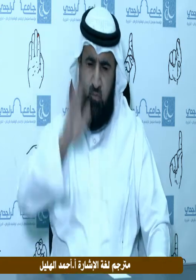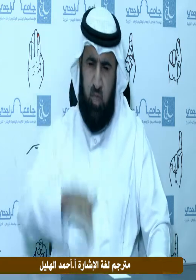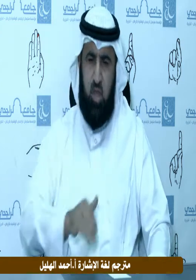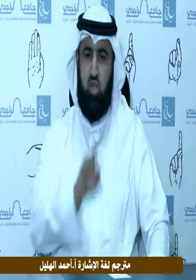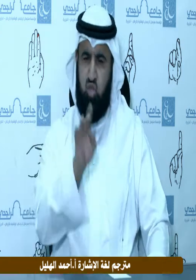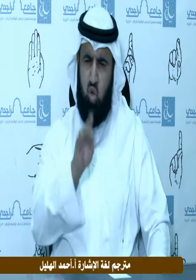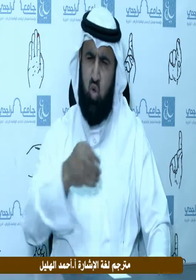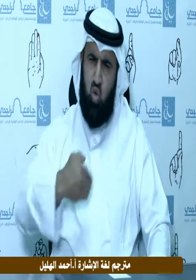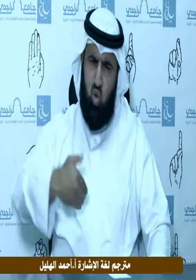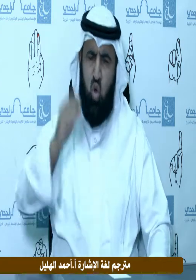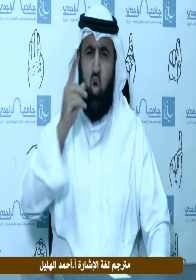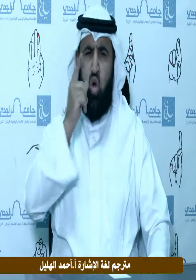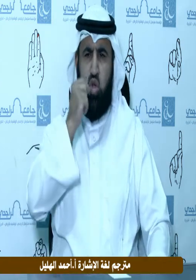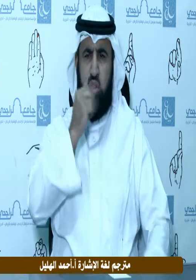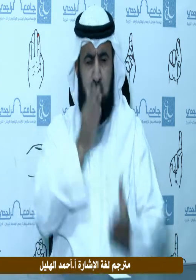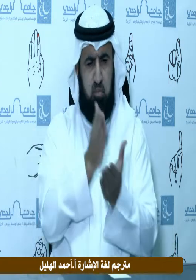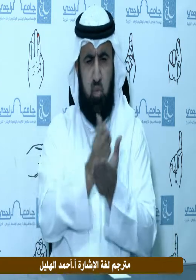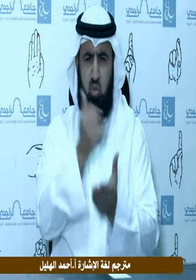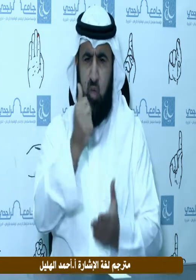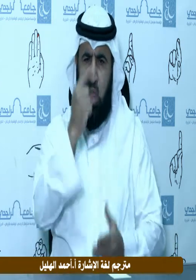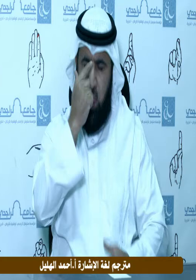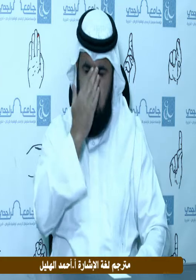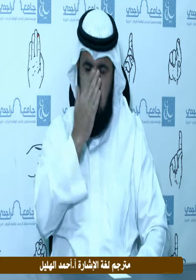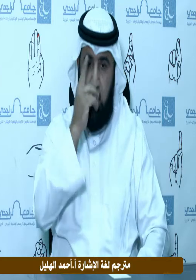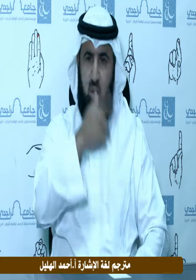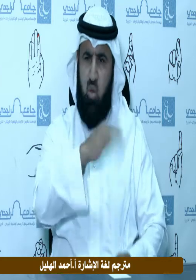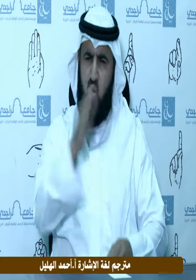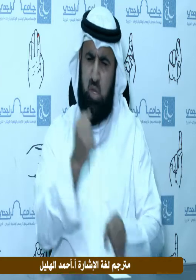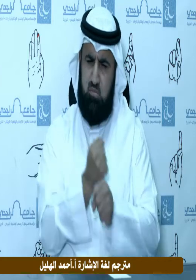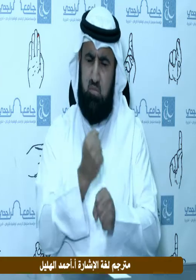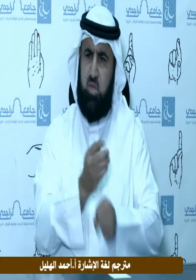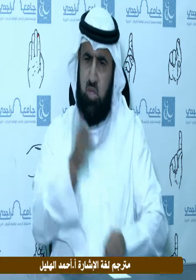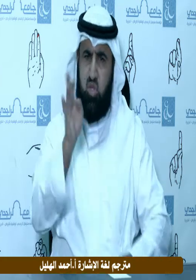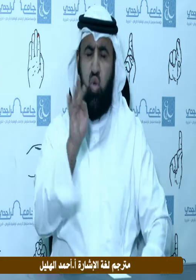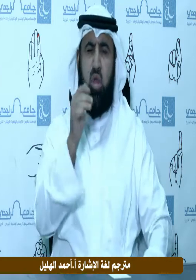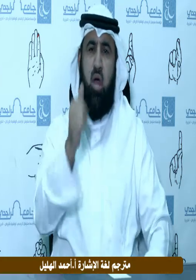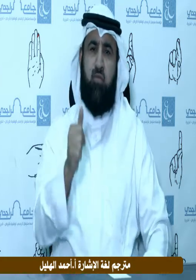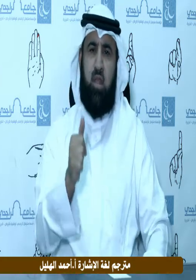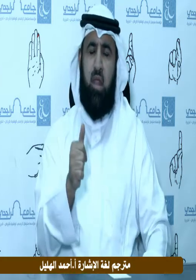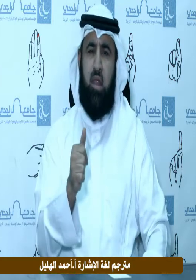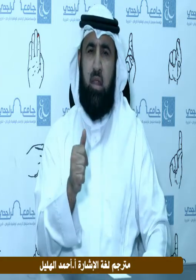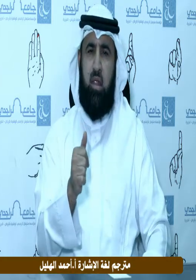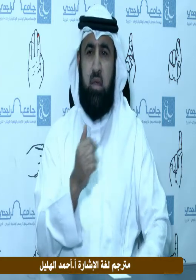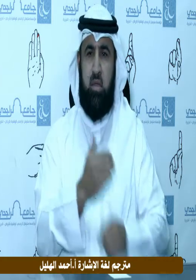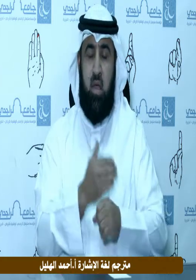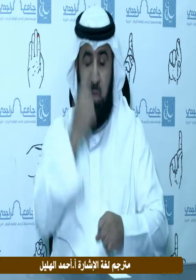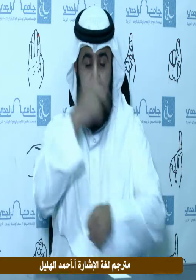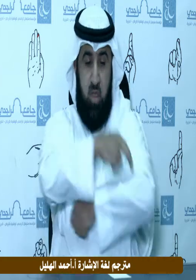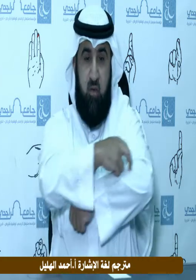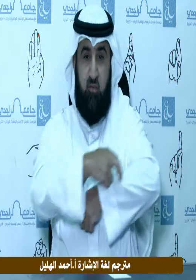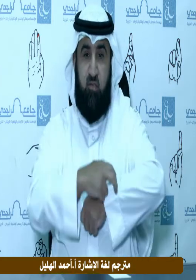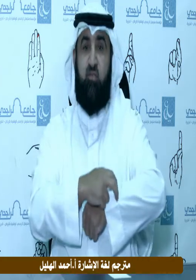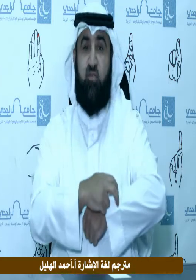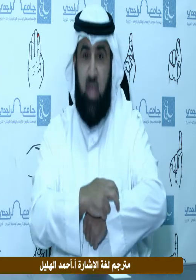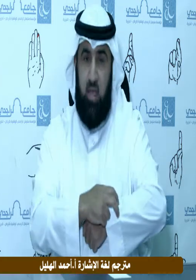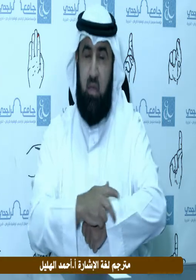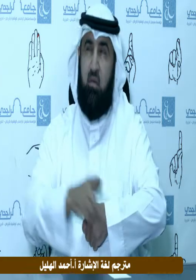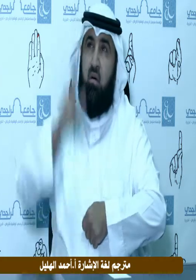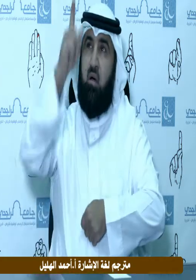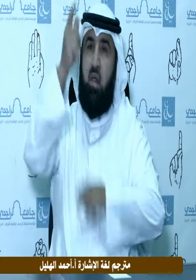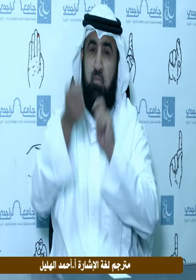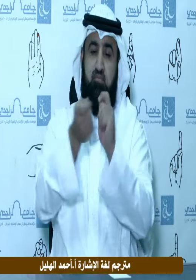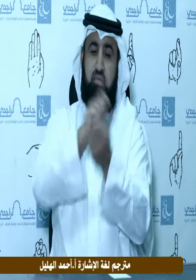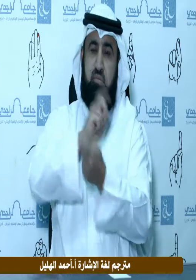والصالحين من عبادكم وإمائكم إن يكونوا فقراء يغنهم الله